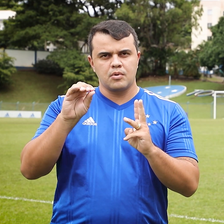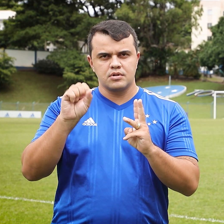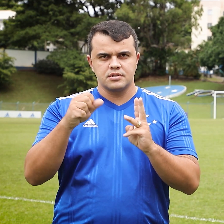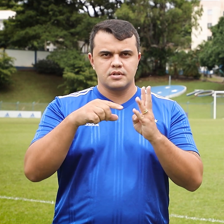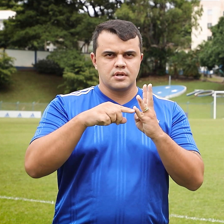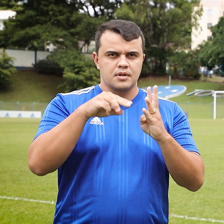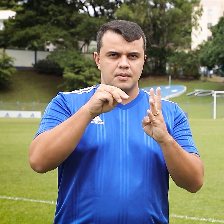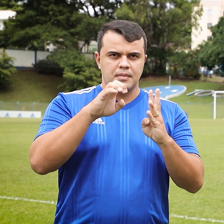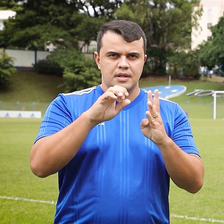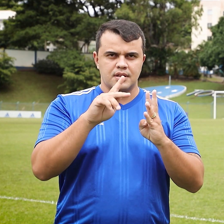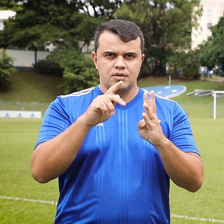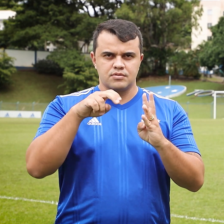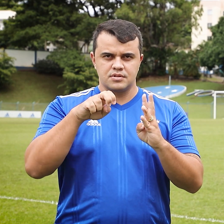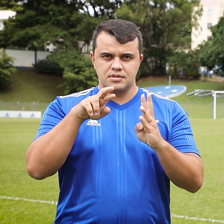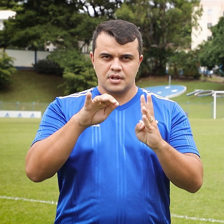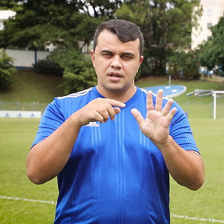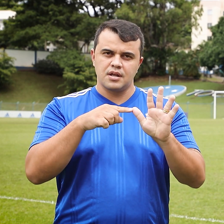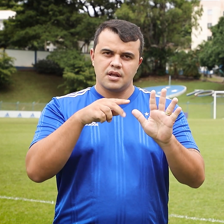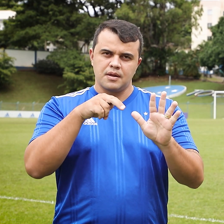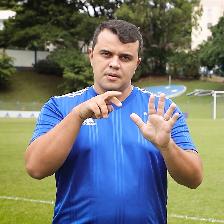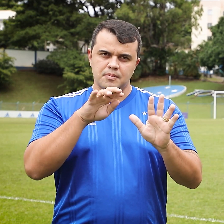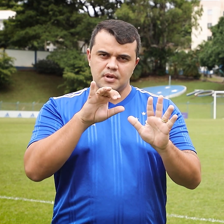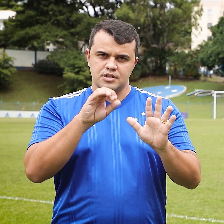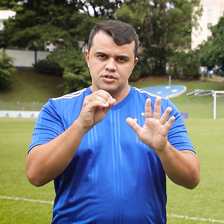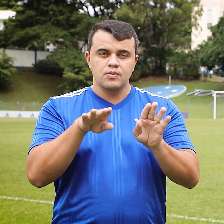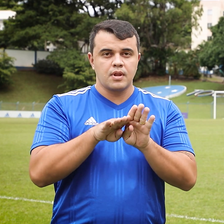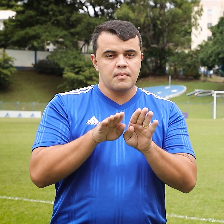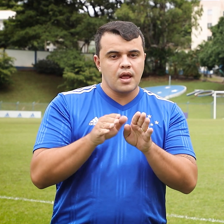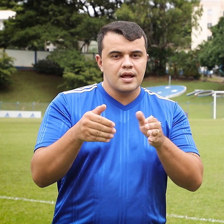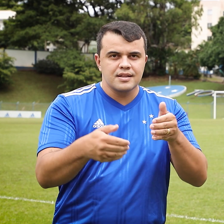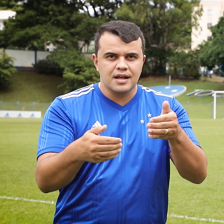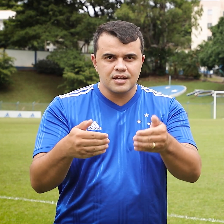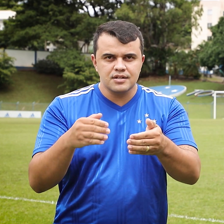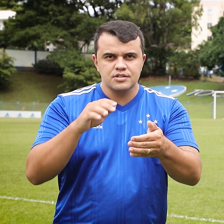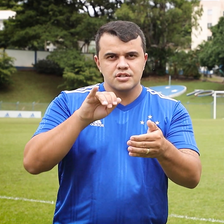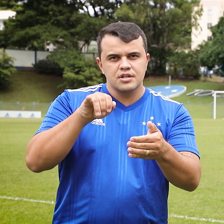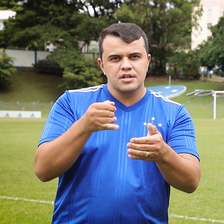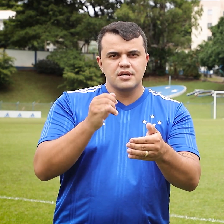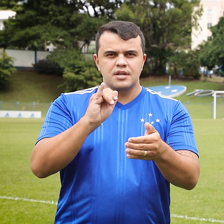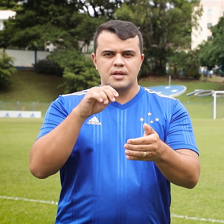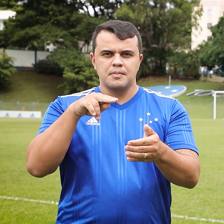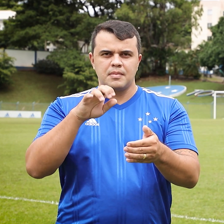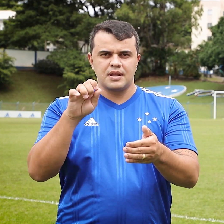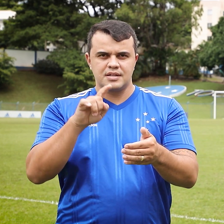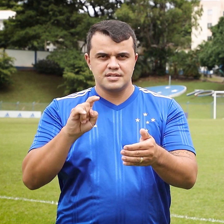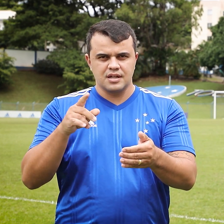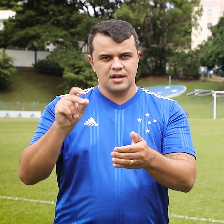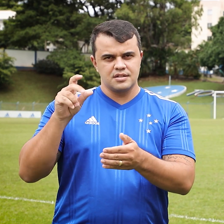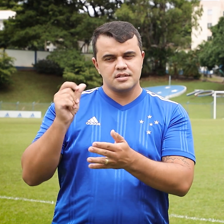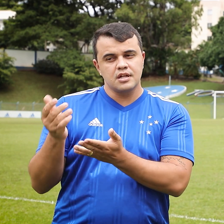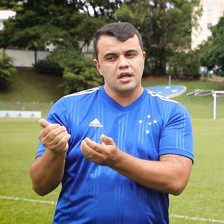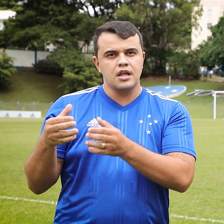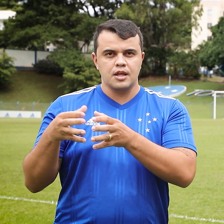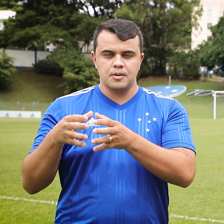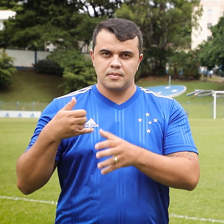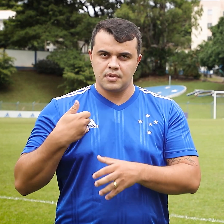Matheus Neres e Marcinho. Além do atacante Gui Mendes, que atuou pelo Sub-20 na última temporada.